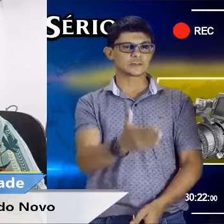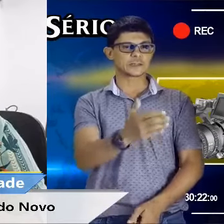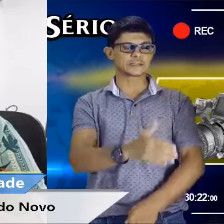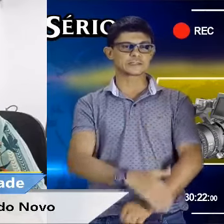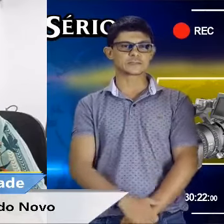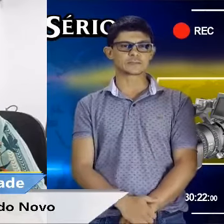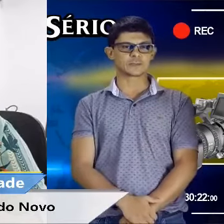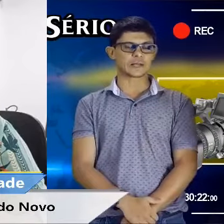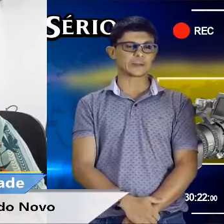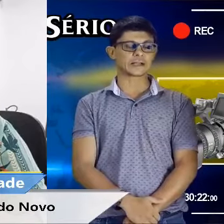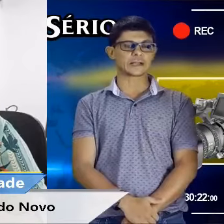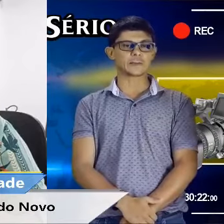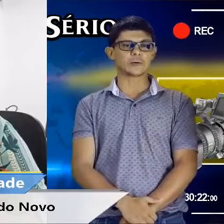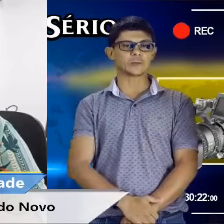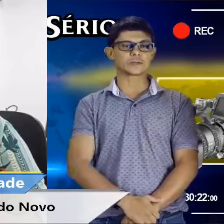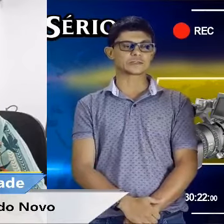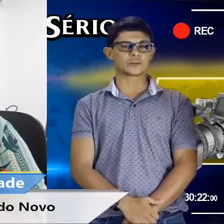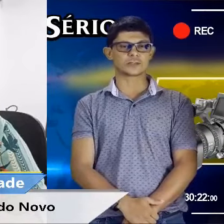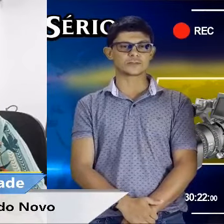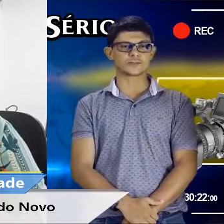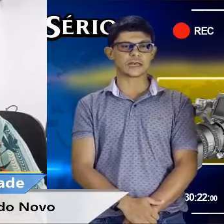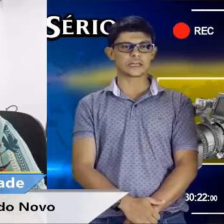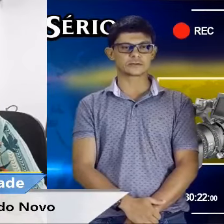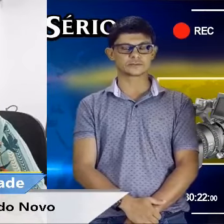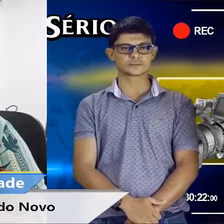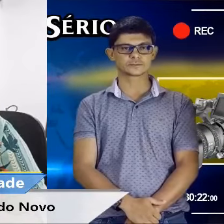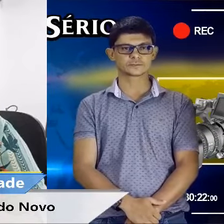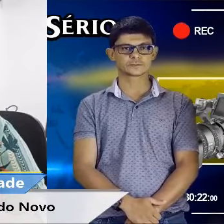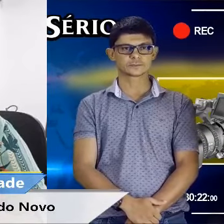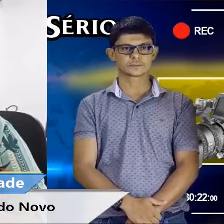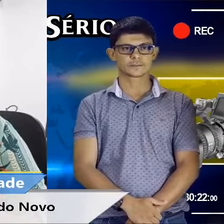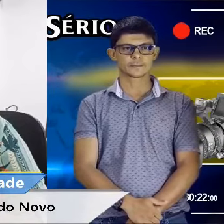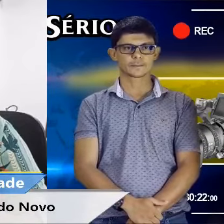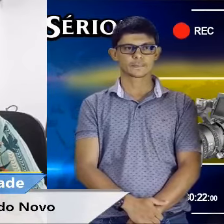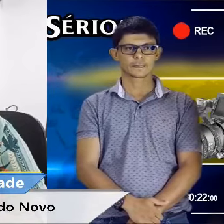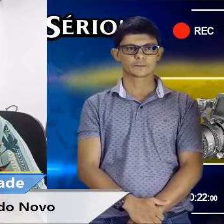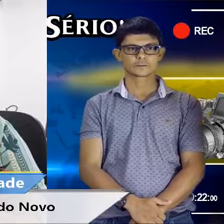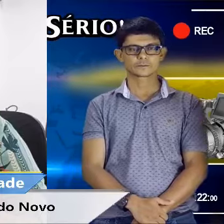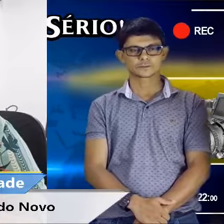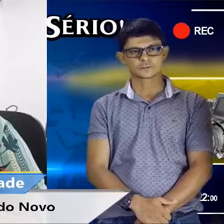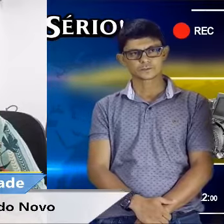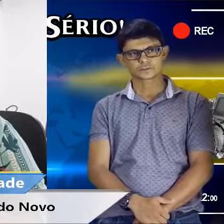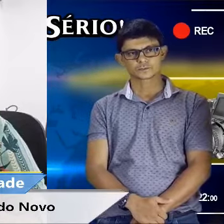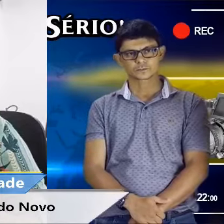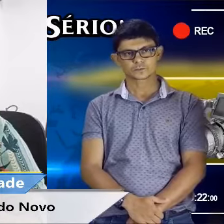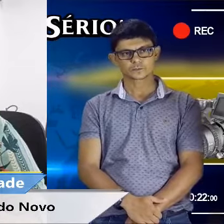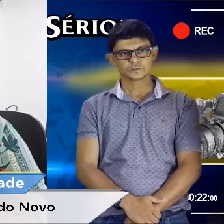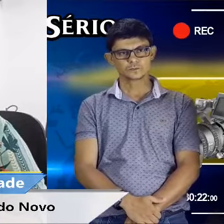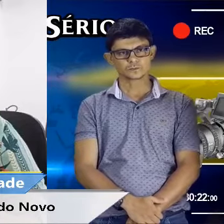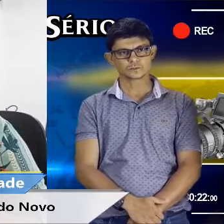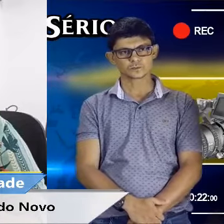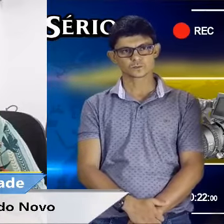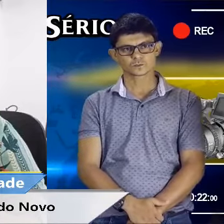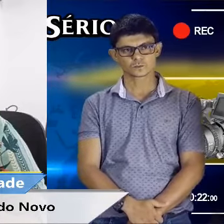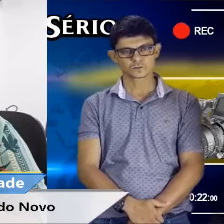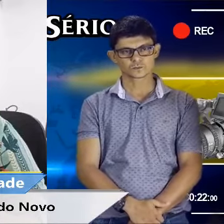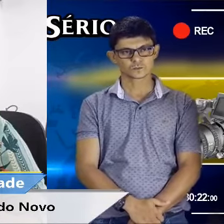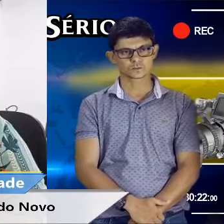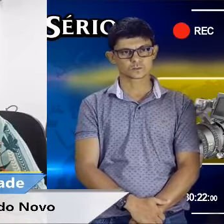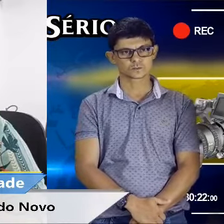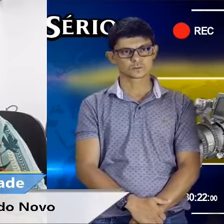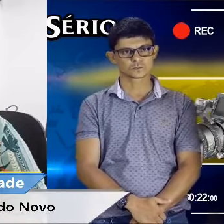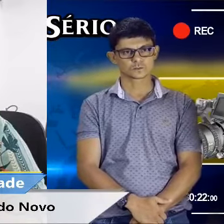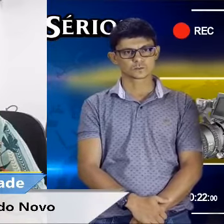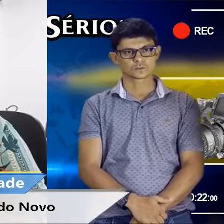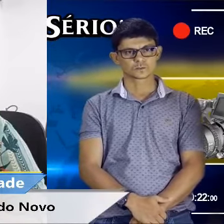-163 para a Gleba 1, para esses quatro aviários? Com certeza, Jandari. A gente já esteve conversando, pedindo para que tenham